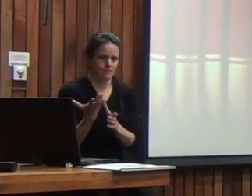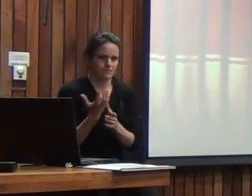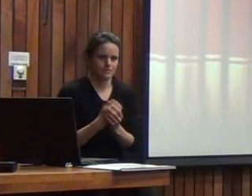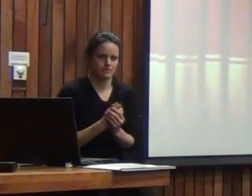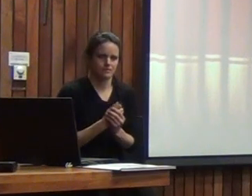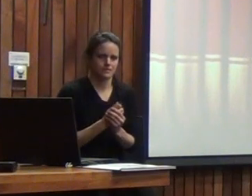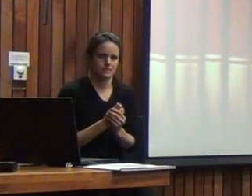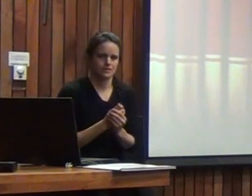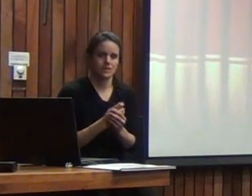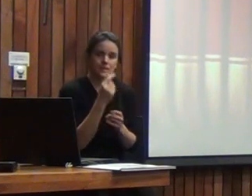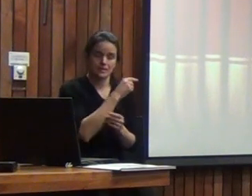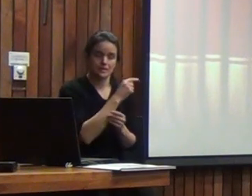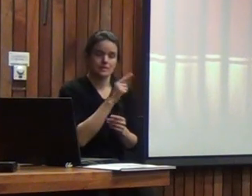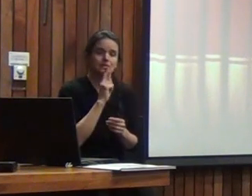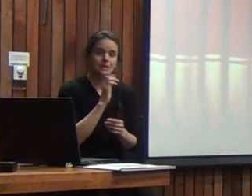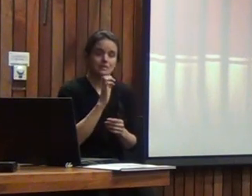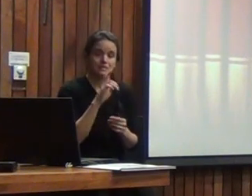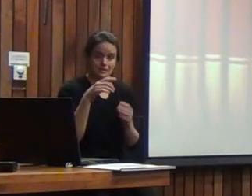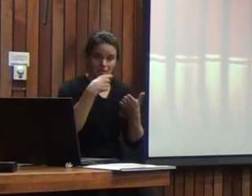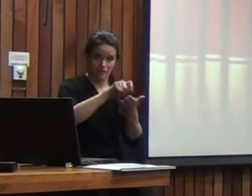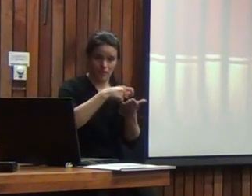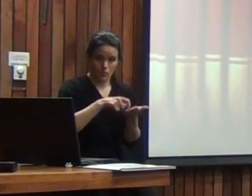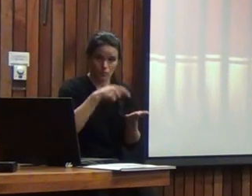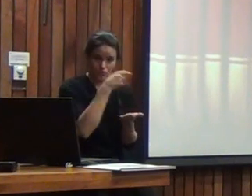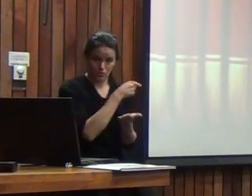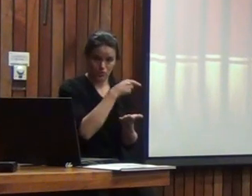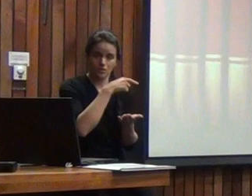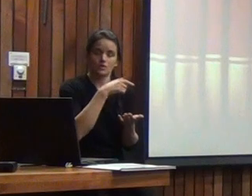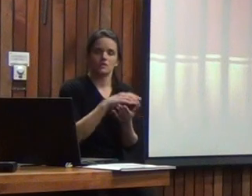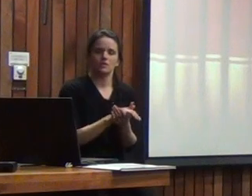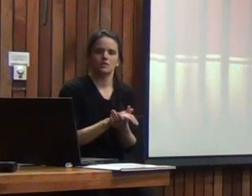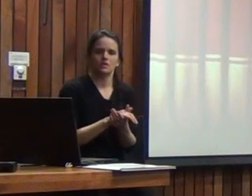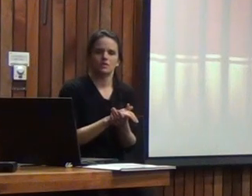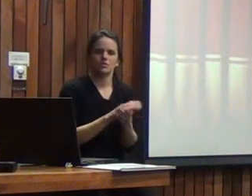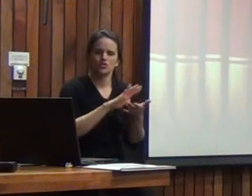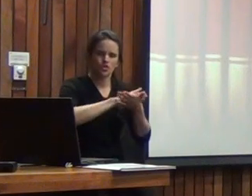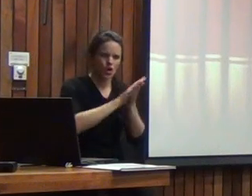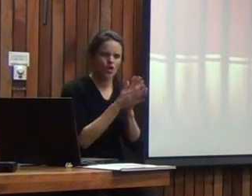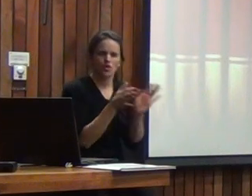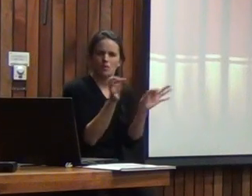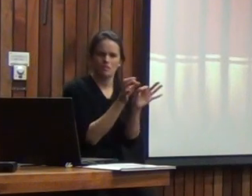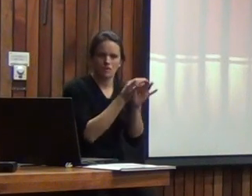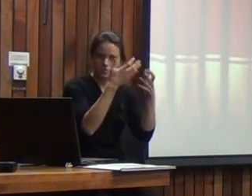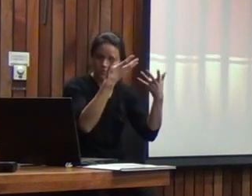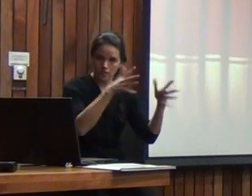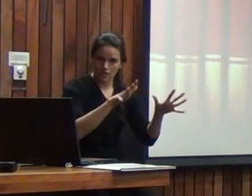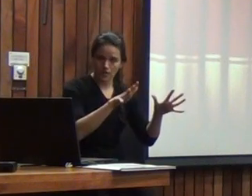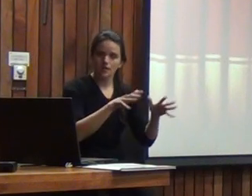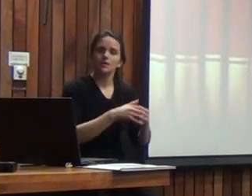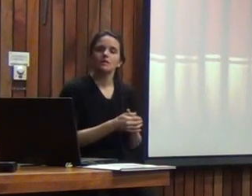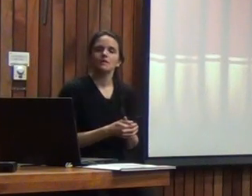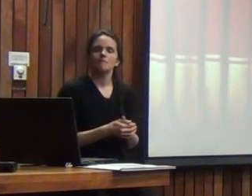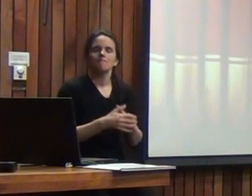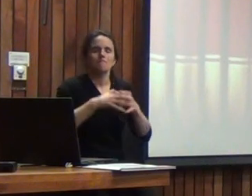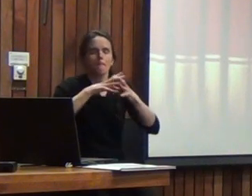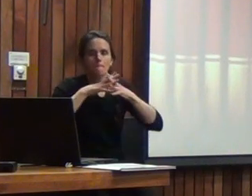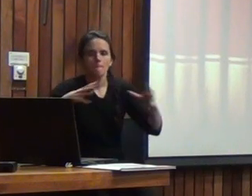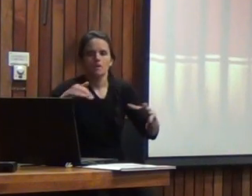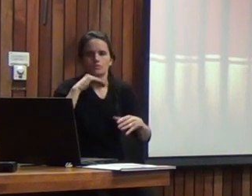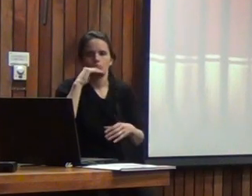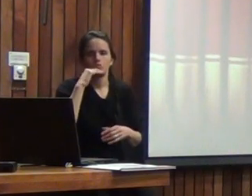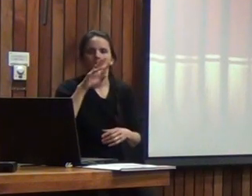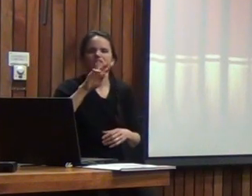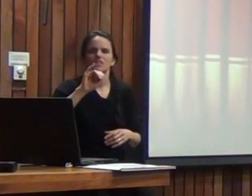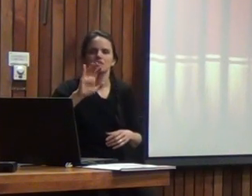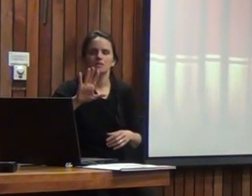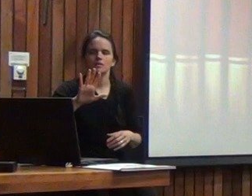yo creo que este test en particular por todo lo que ha explicado Marcelo va a ser de mucha más utilidad que el